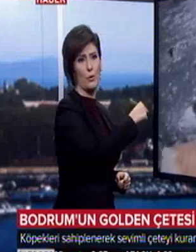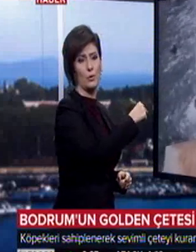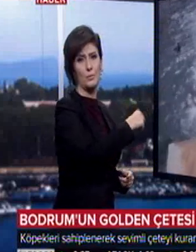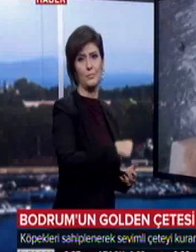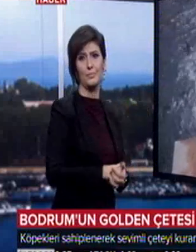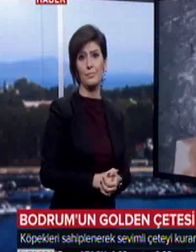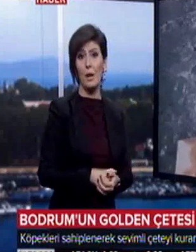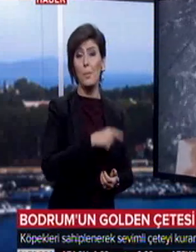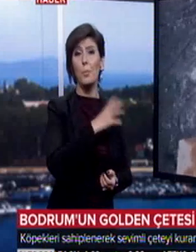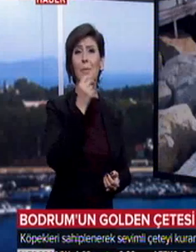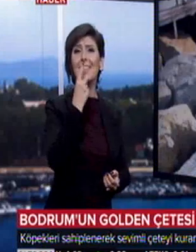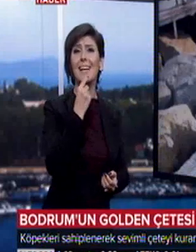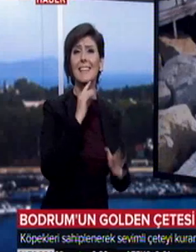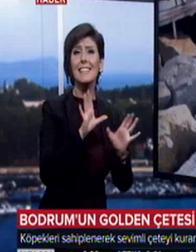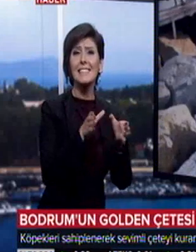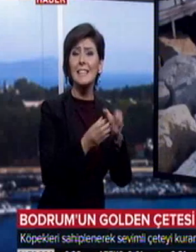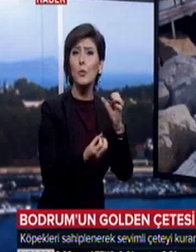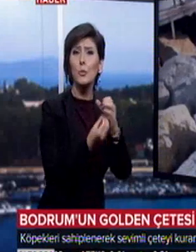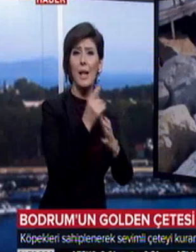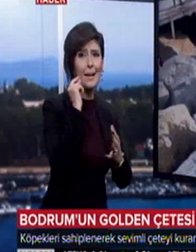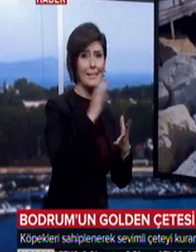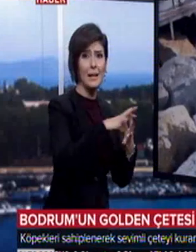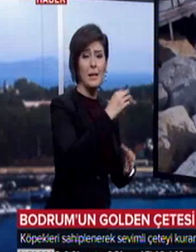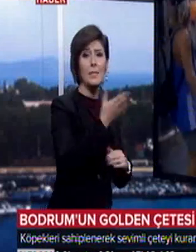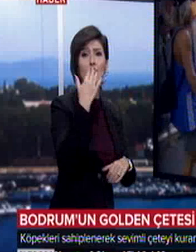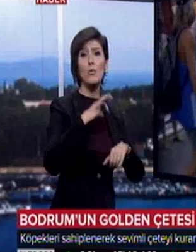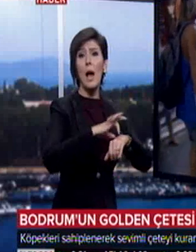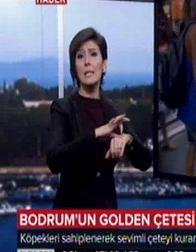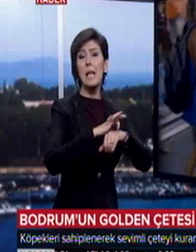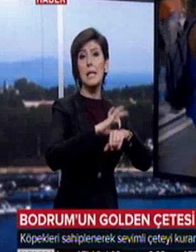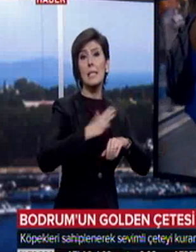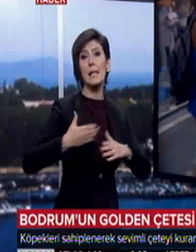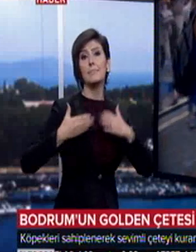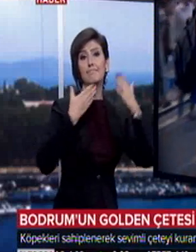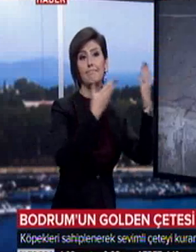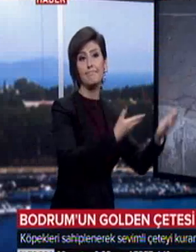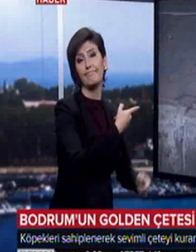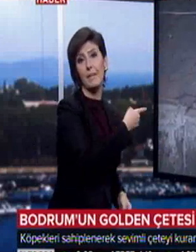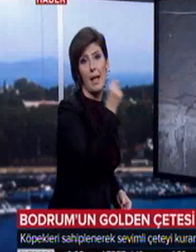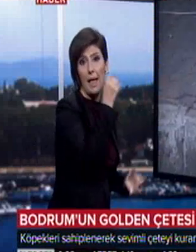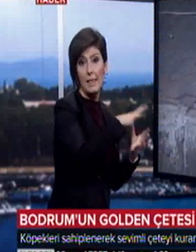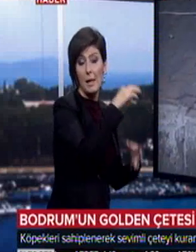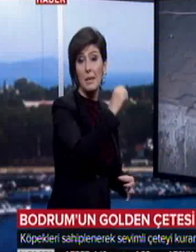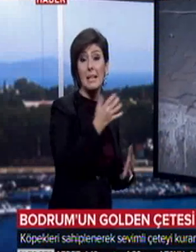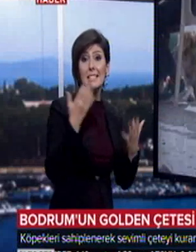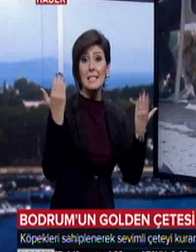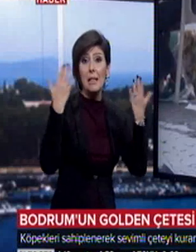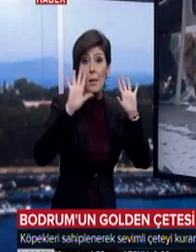Bu sevimli çeteyi kuran Şenol Özbakan kısa süre önce rahatsızlanarak hastaneye kaldırıldı. Bir kez daha sahipsiz kalan çete